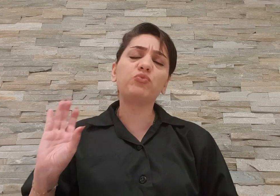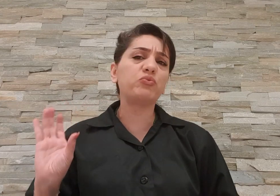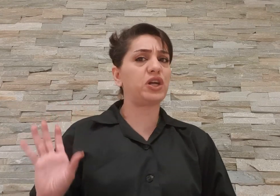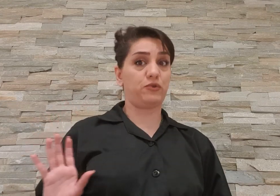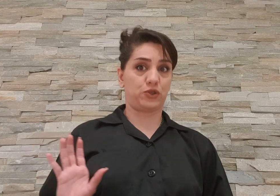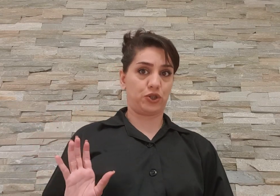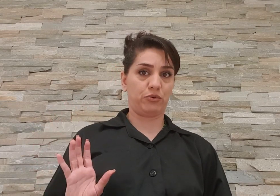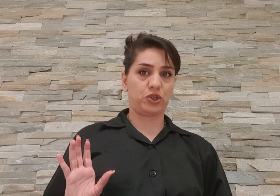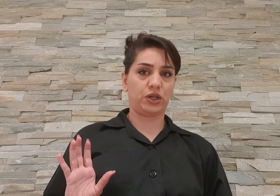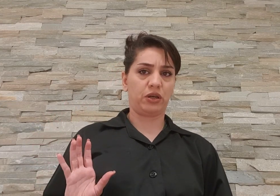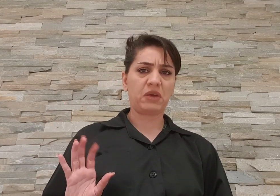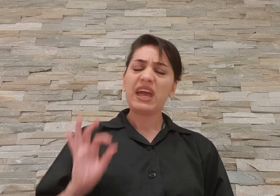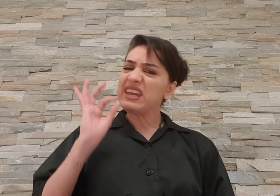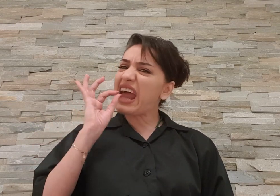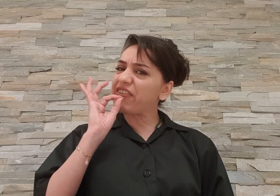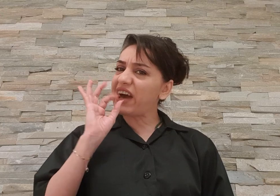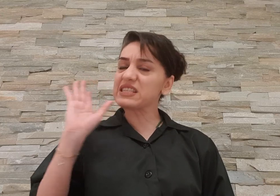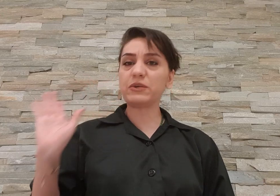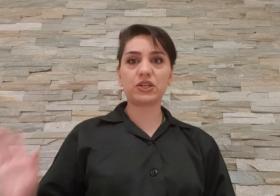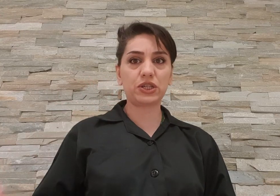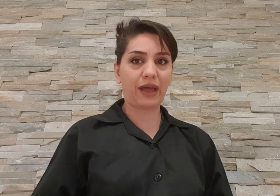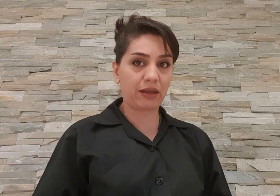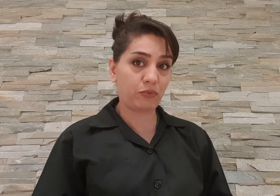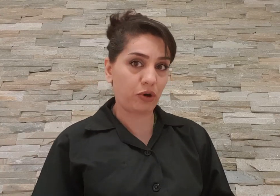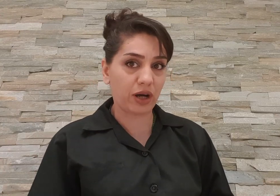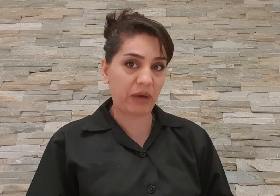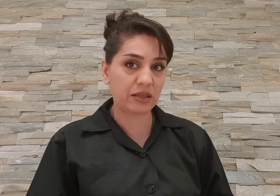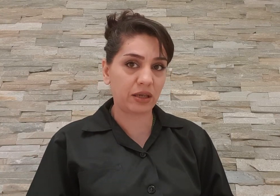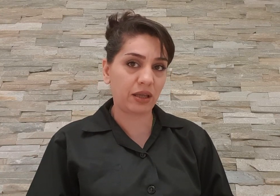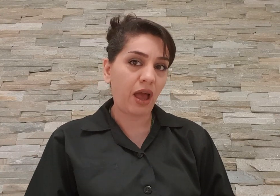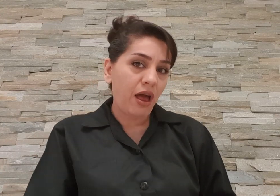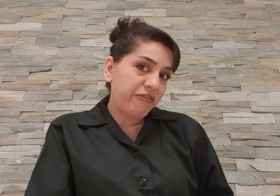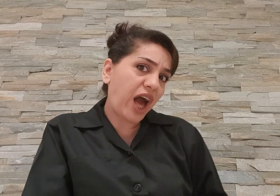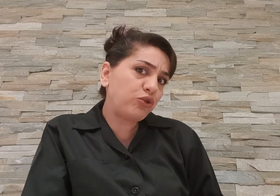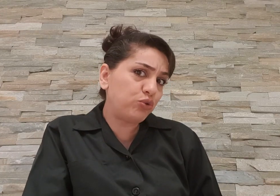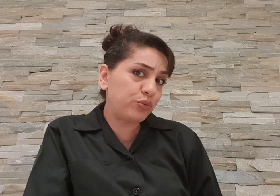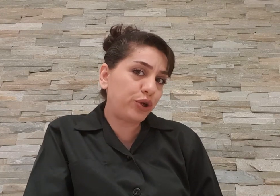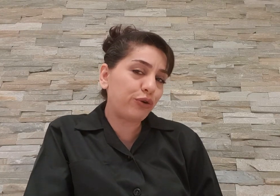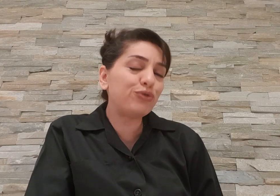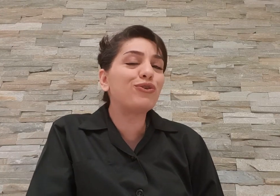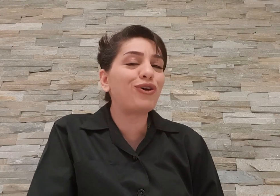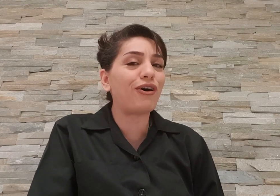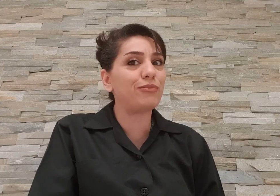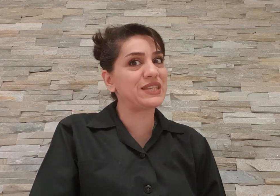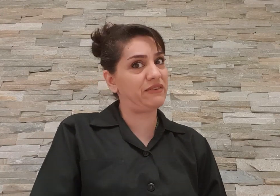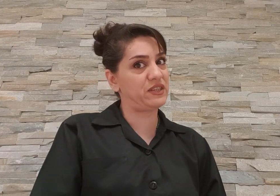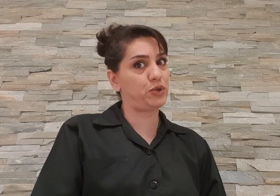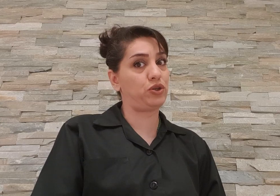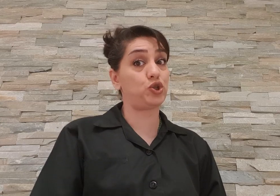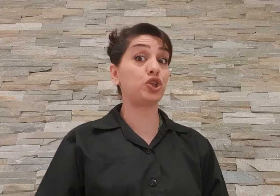ممکنه گذاشته باشین نفس میکشین تحت مراقبتین فقط دوربینا رو تو اتاخها با سرویس بهداشتی